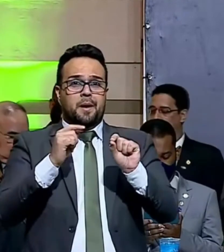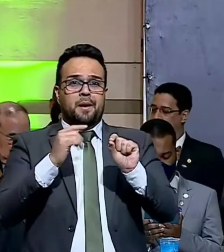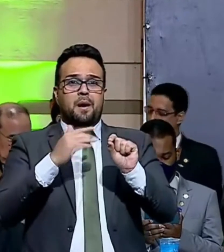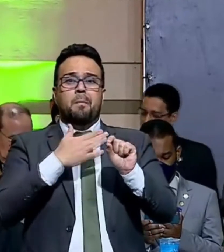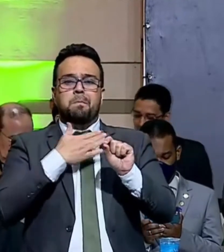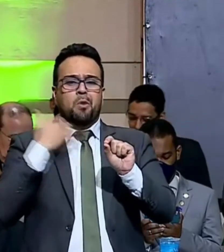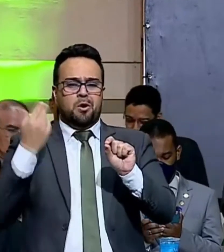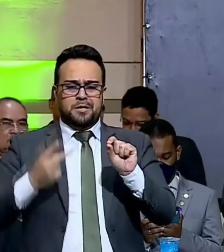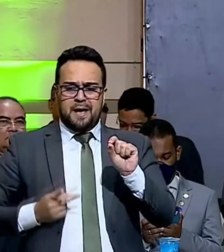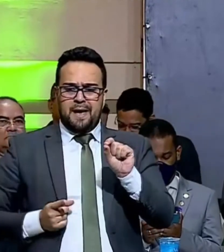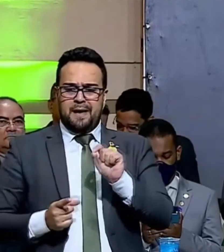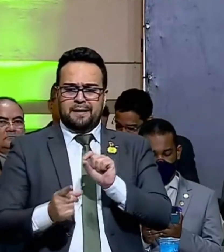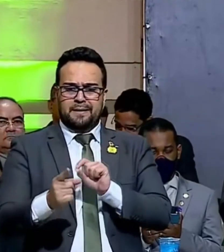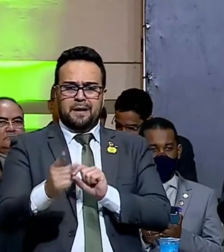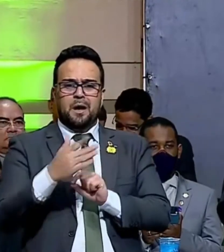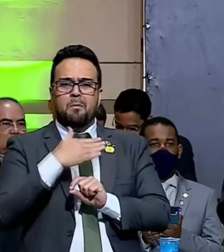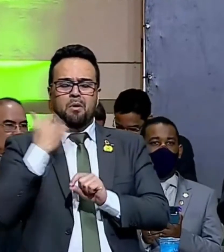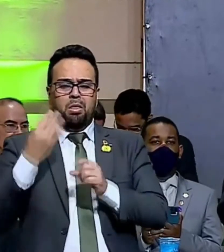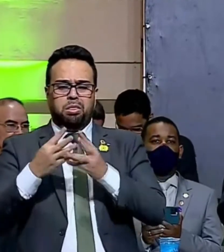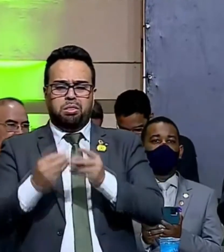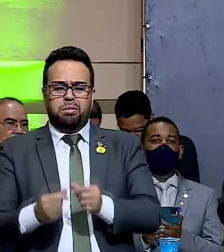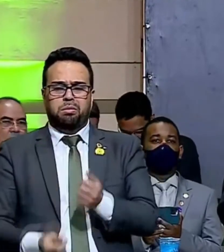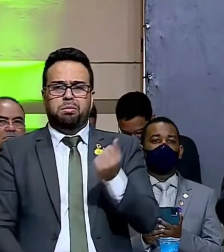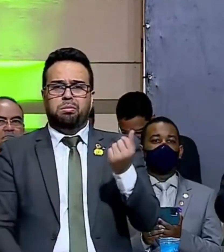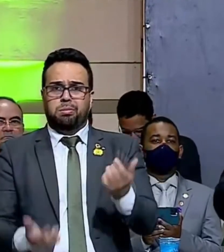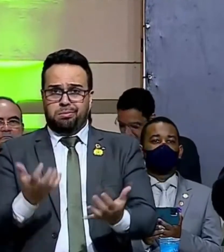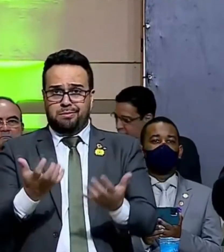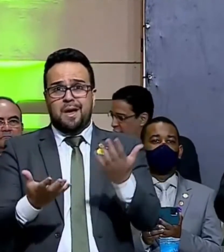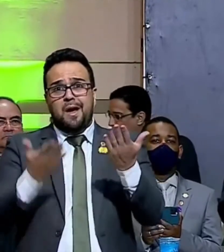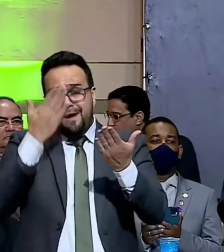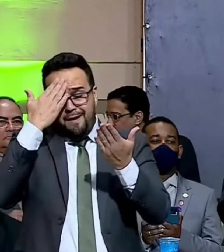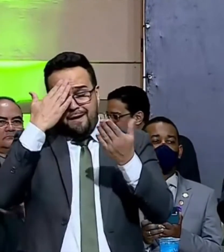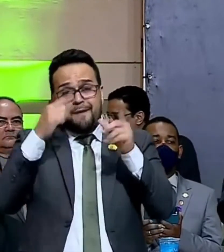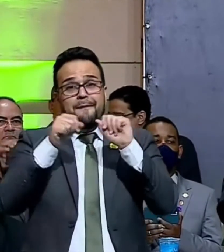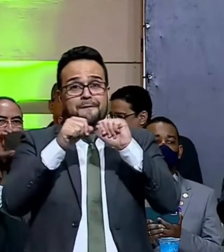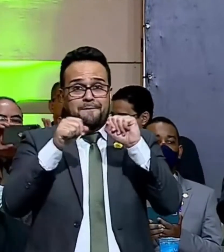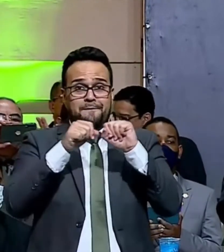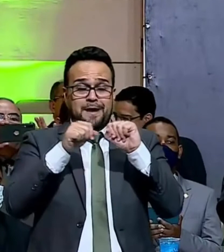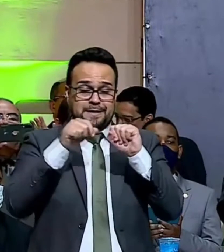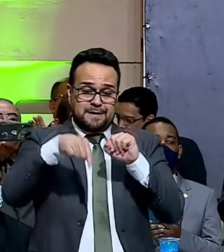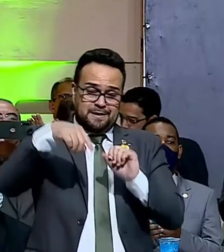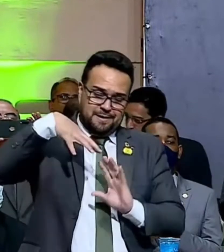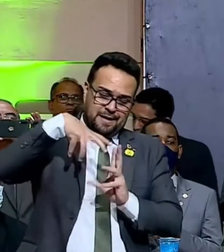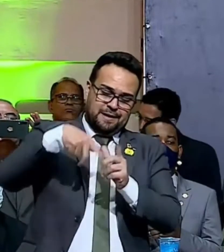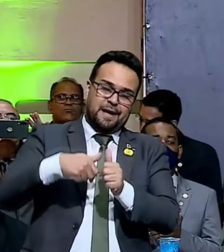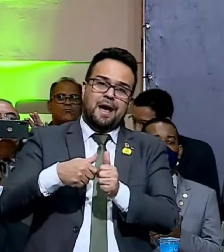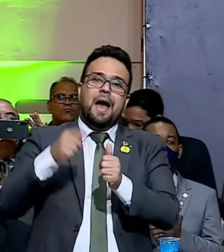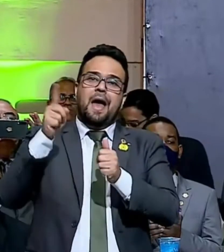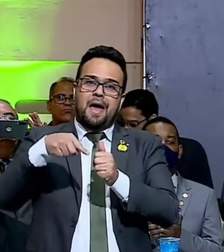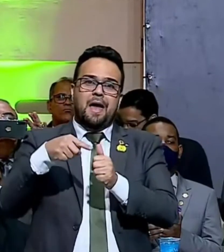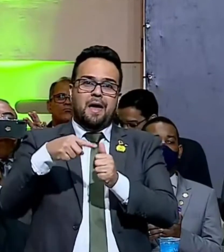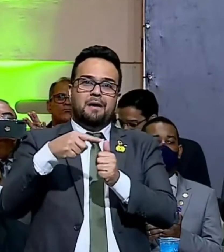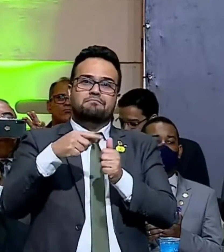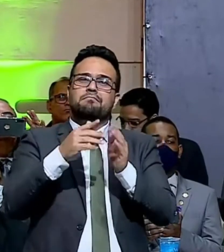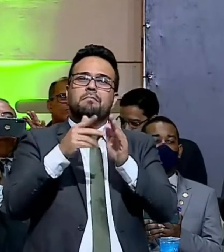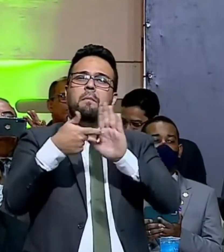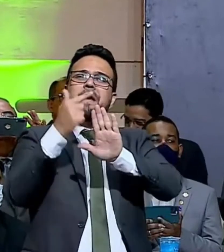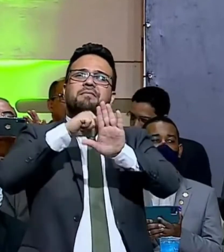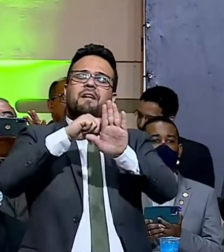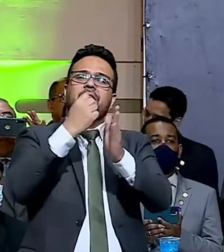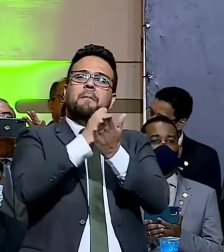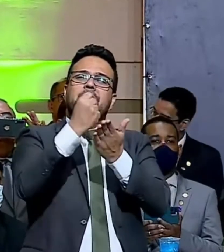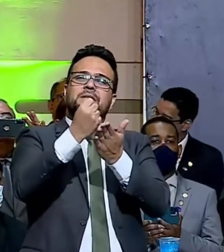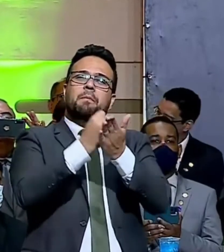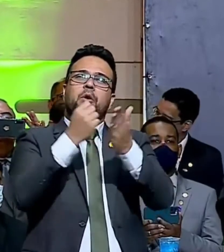eterna. O que nós fazemos aqui na Terra é o nosso passaporte para a vida eterna.